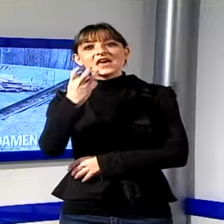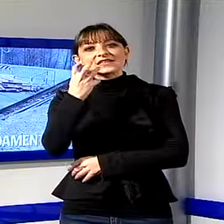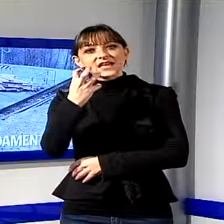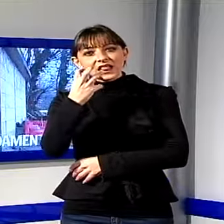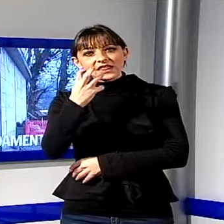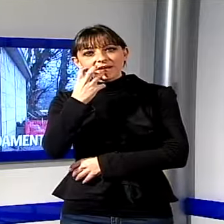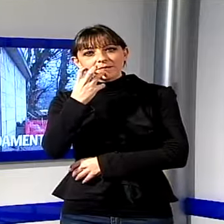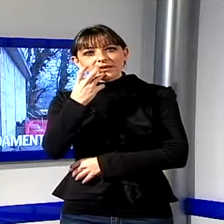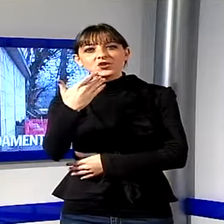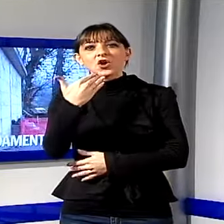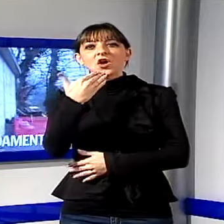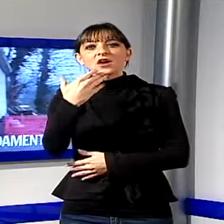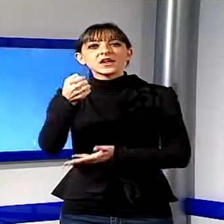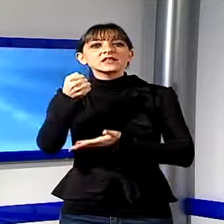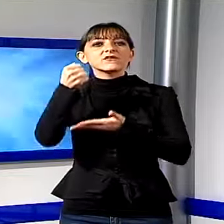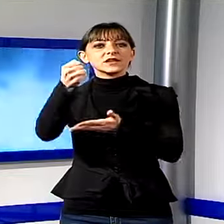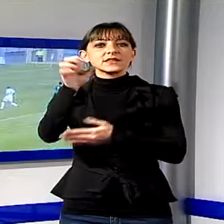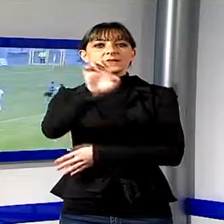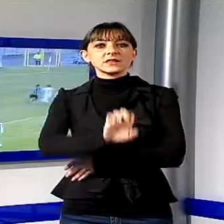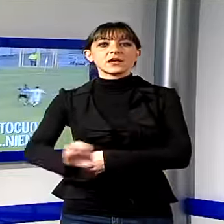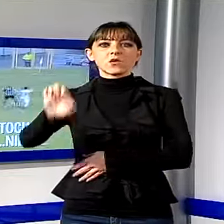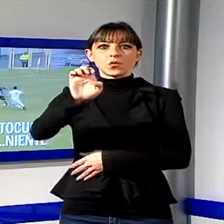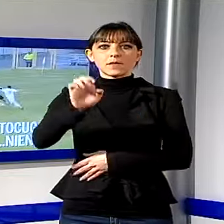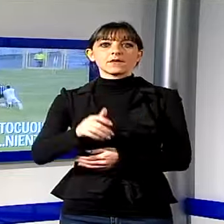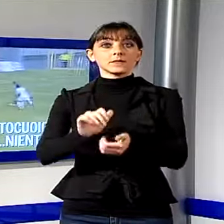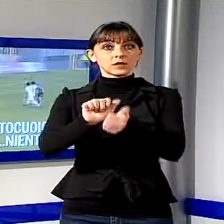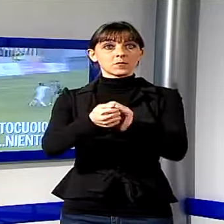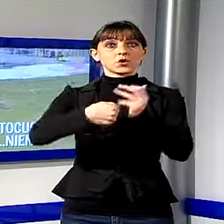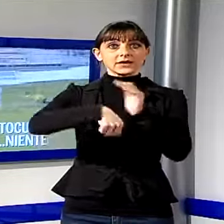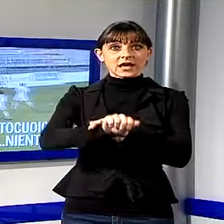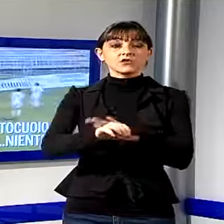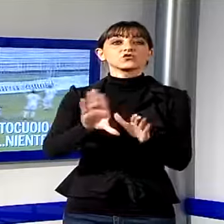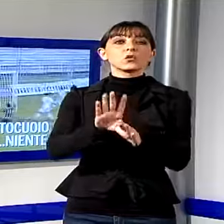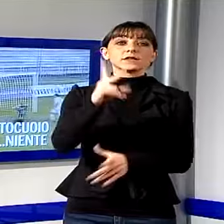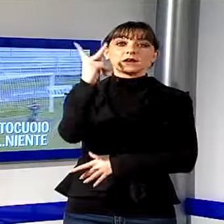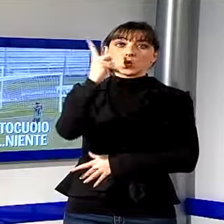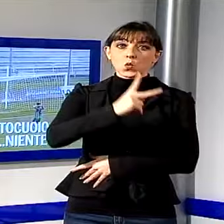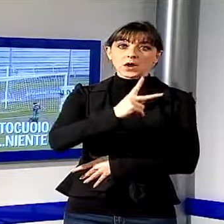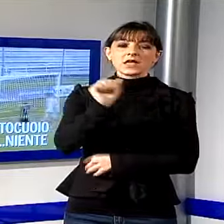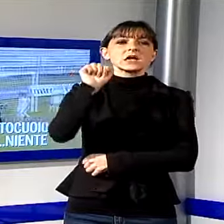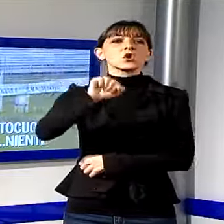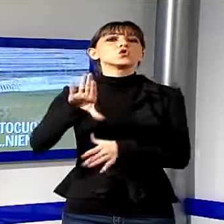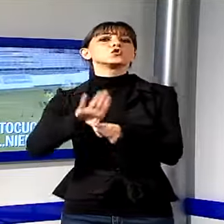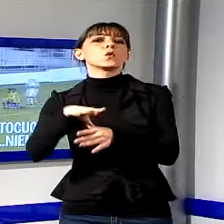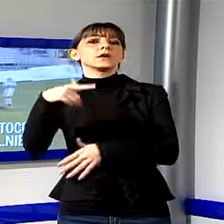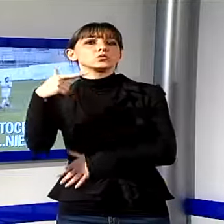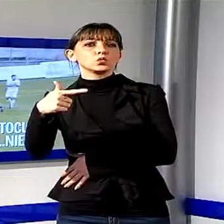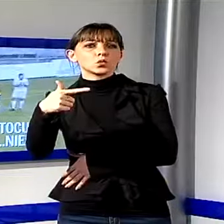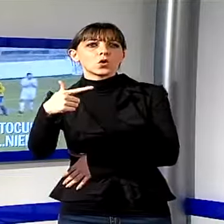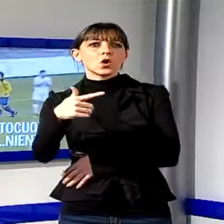fondi europei. Lo sport, il calcio, lucchese, tutto cuoio, tutto, poco o niente. I rossoneri